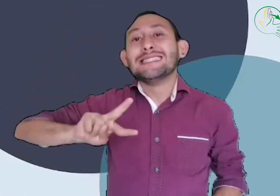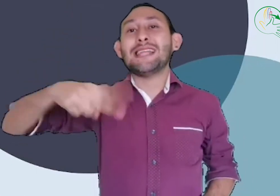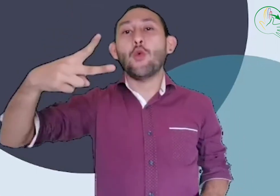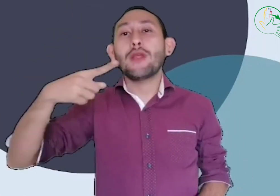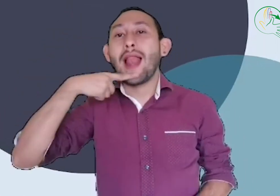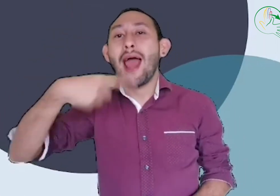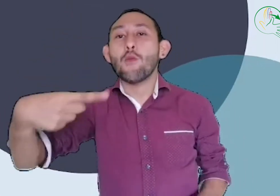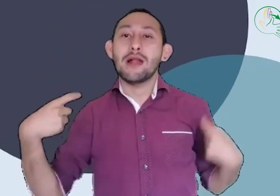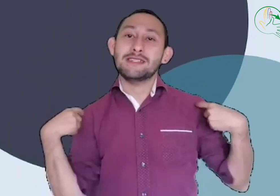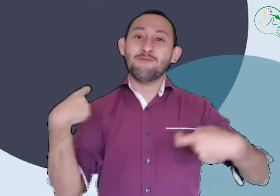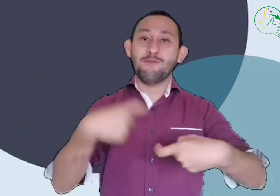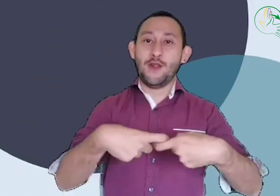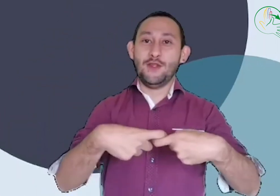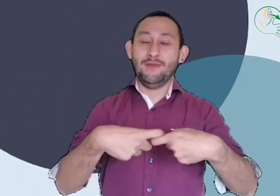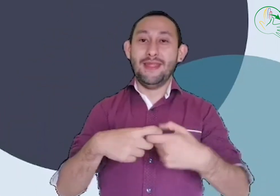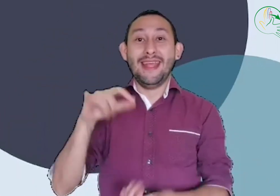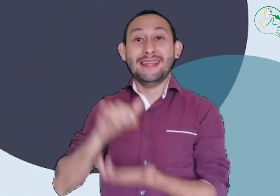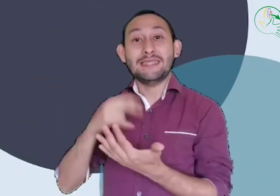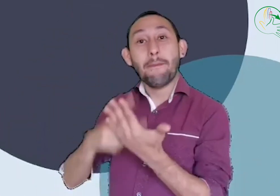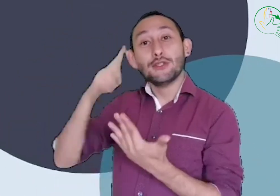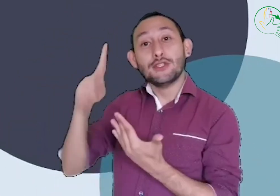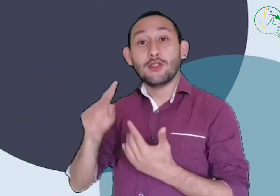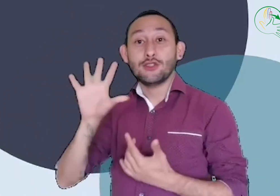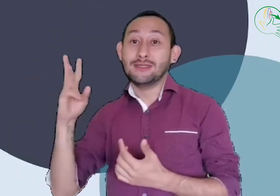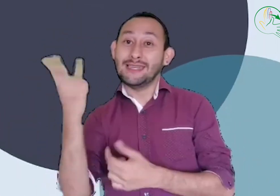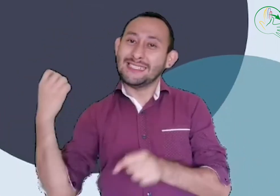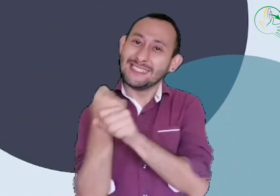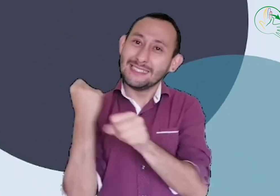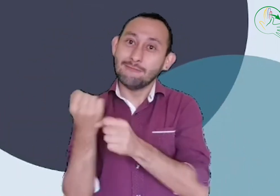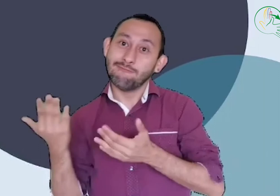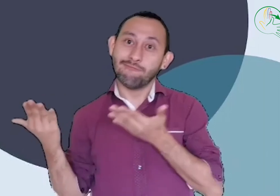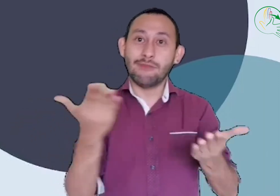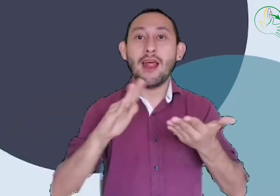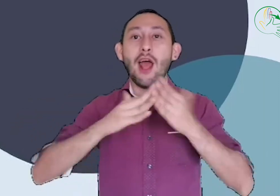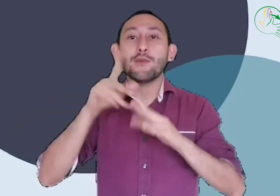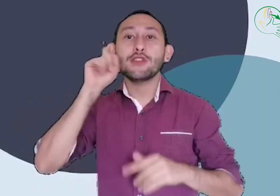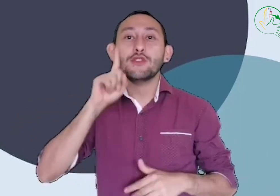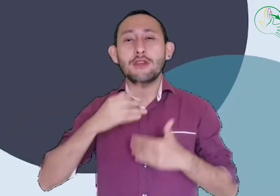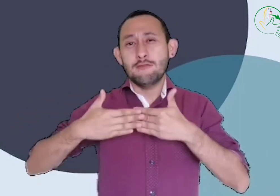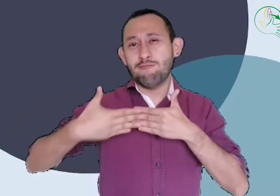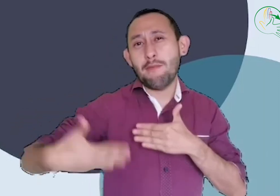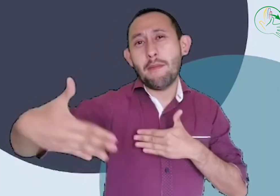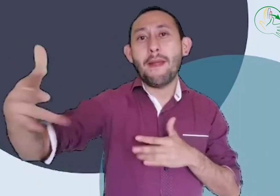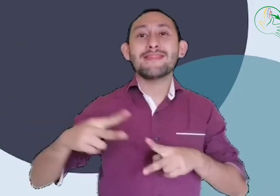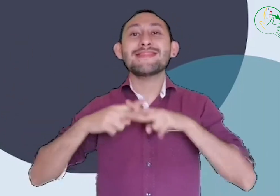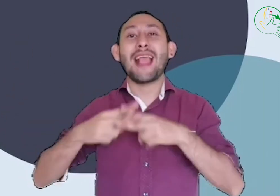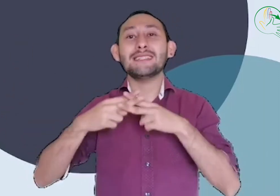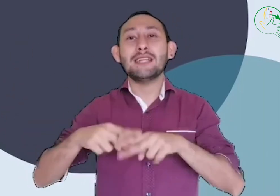lengua. Es por eso que trabajamos para que la comunidad sorda pueda aprender a través de talleres durante tres meses. ¡Gracias!